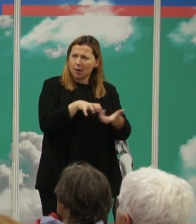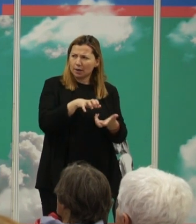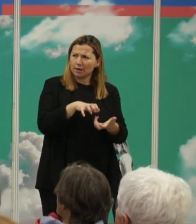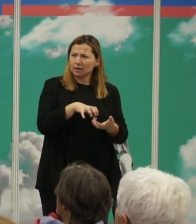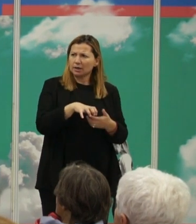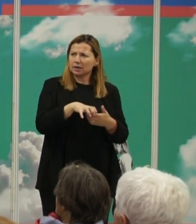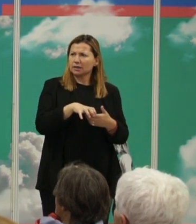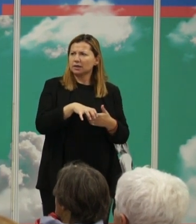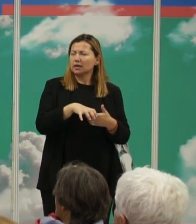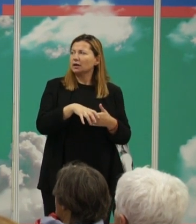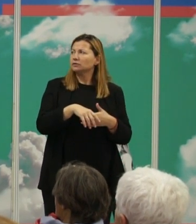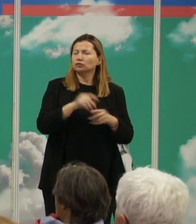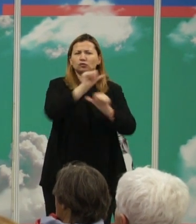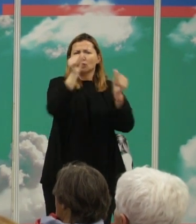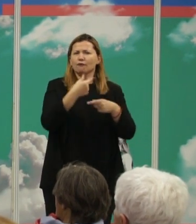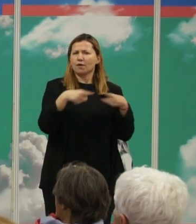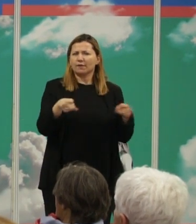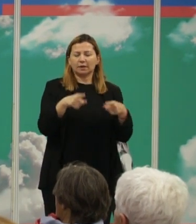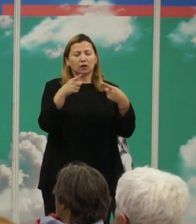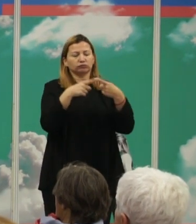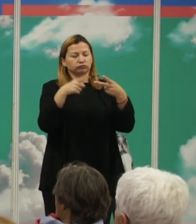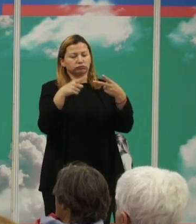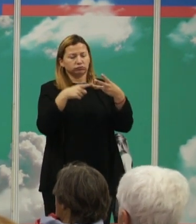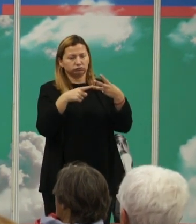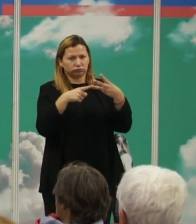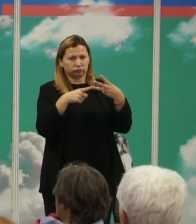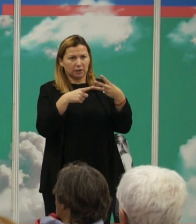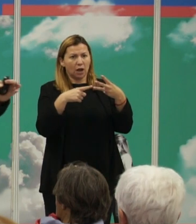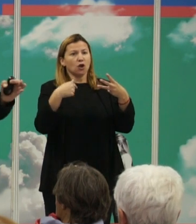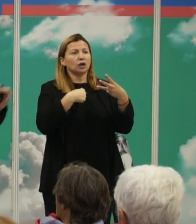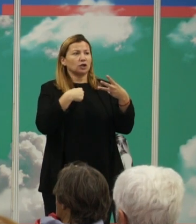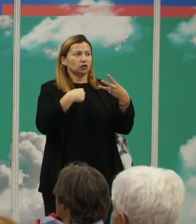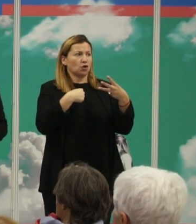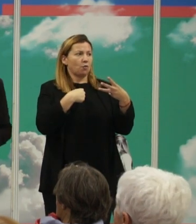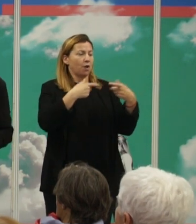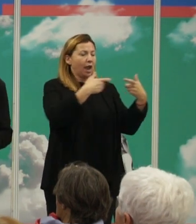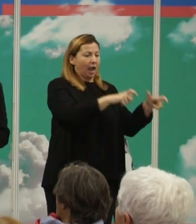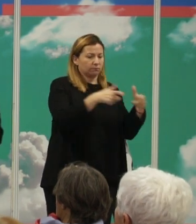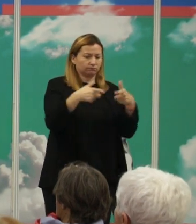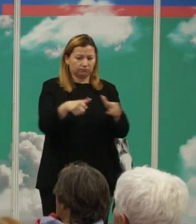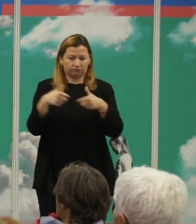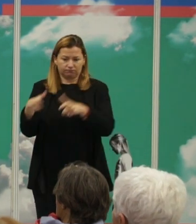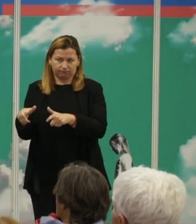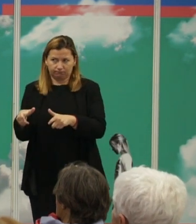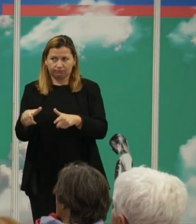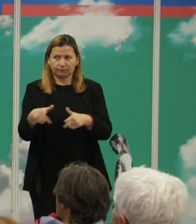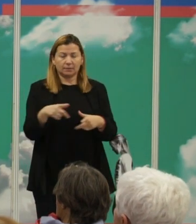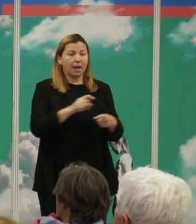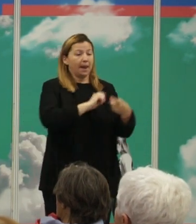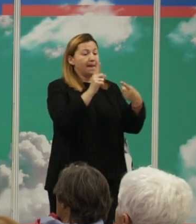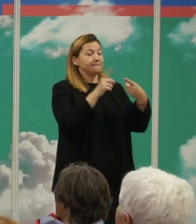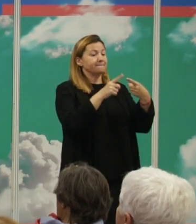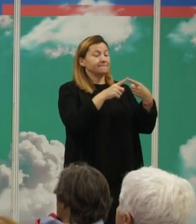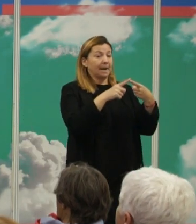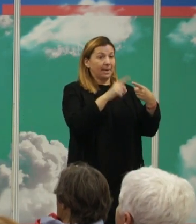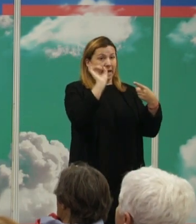radicalmente diferente que se basa en tres pilares fundamentales que es en lo que yo voy a dividir la charla en cada uno de estos pilares. El primer pilar